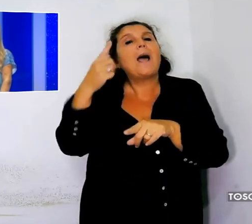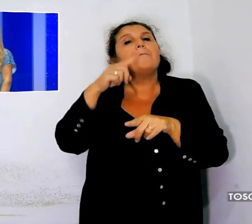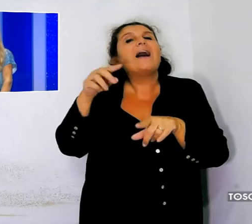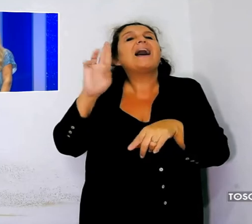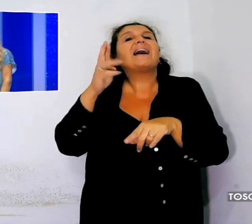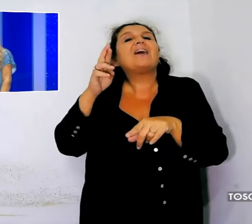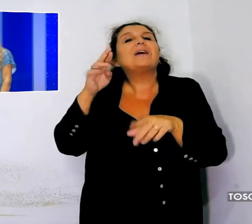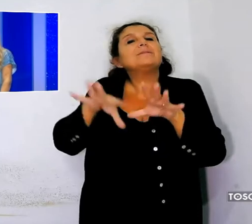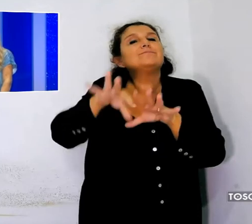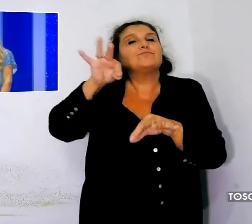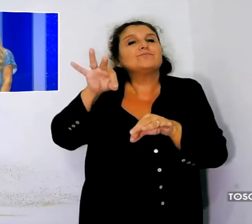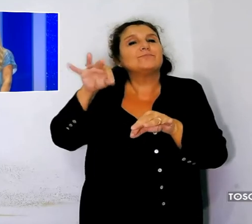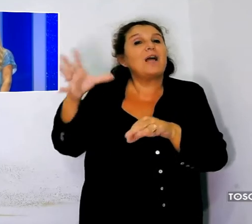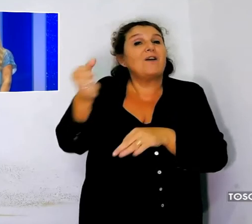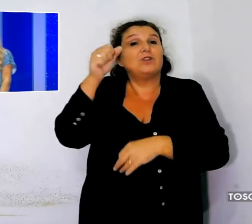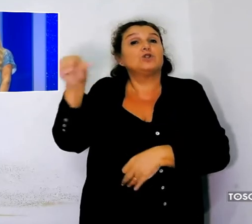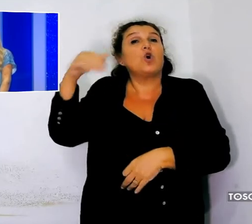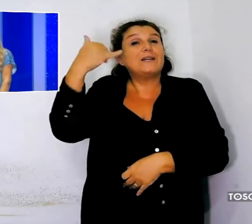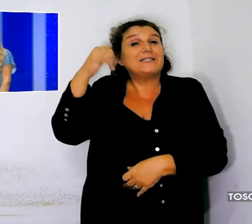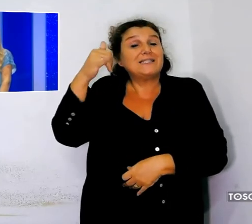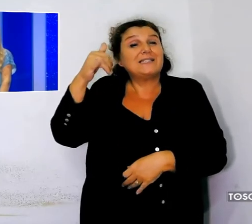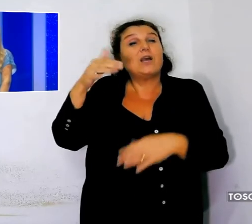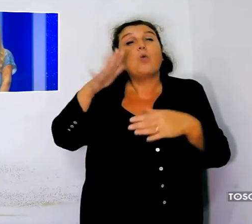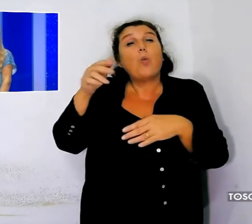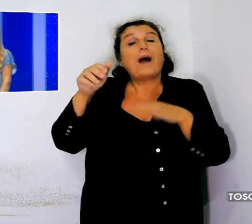vinto il sì, sfiorando il 66%.